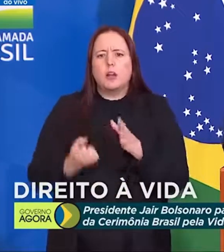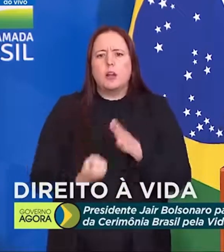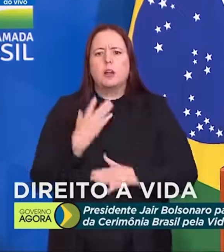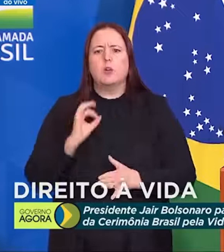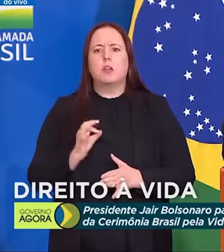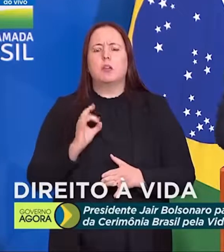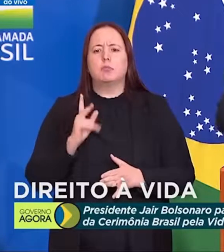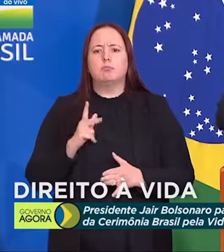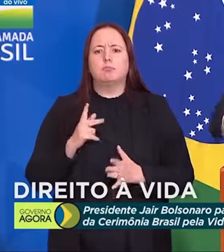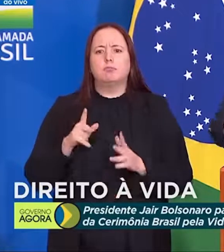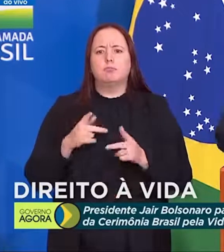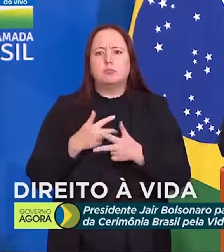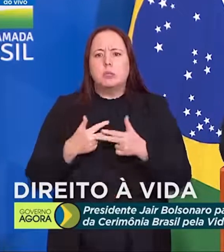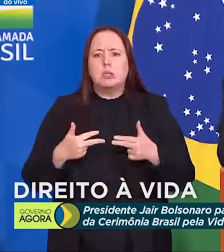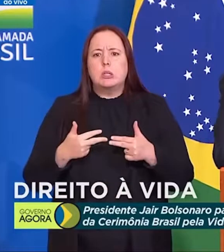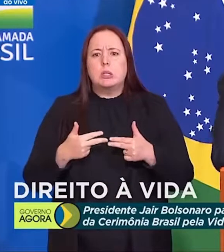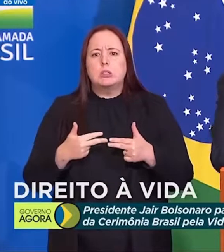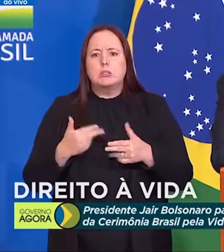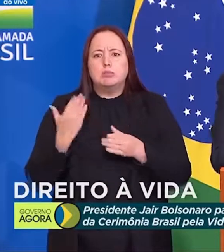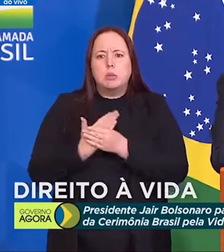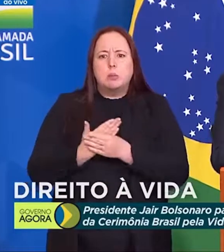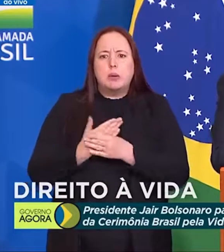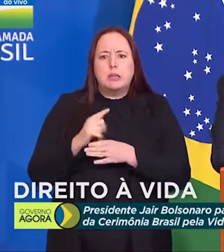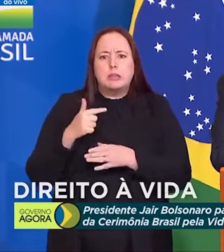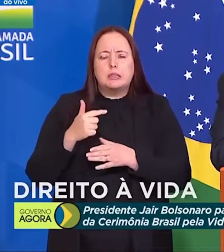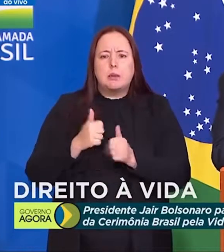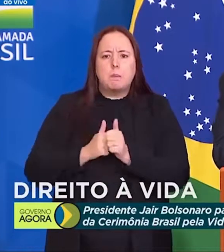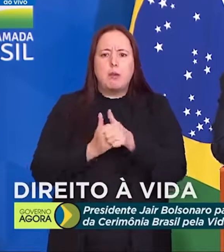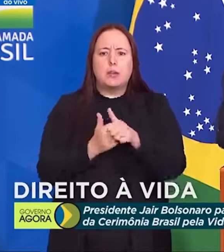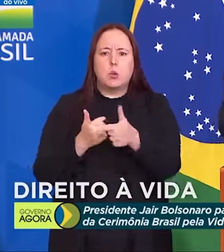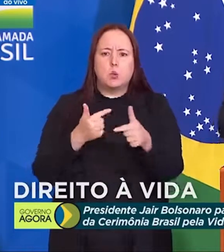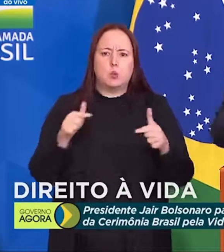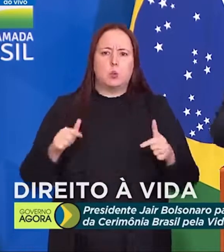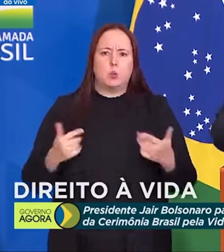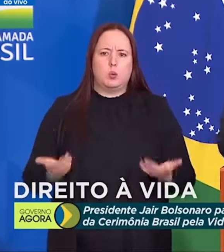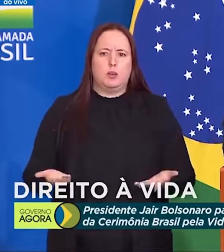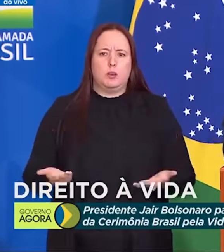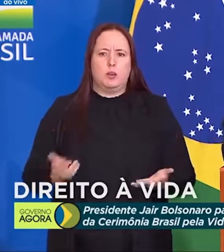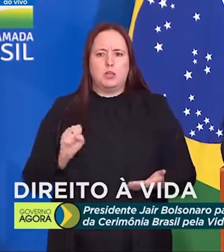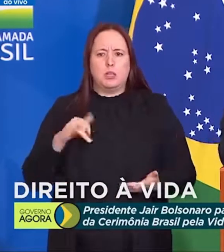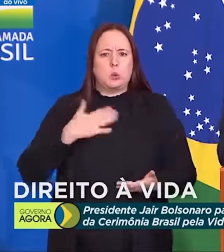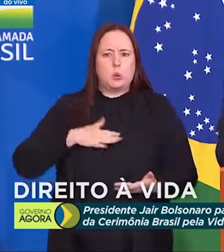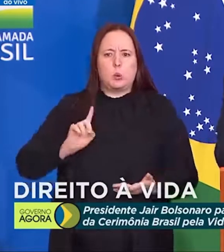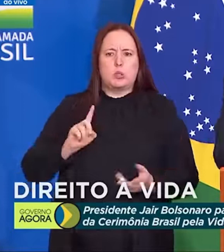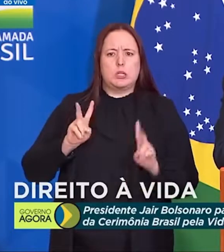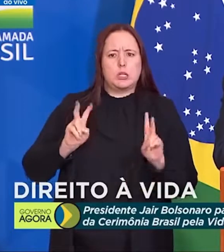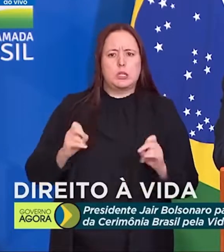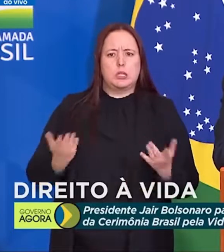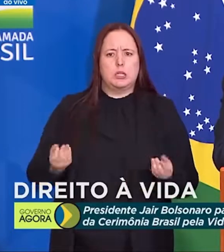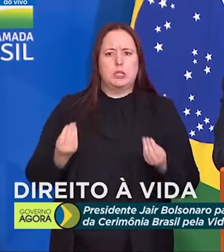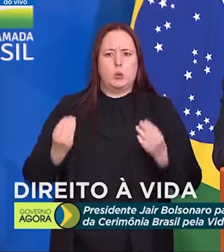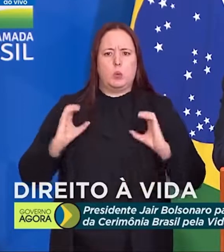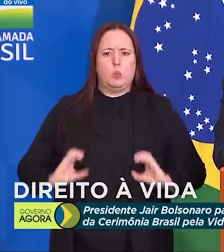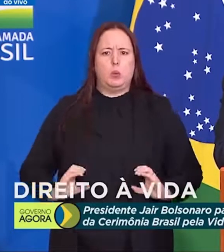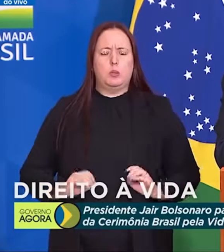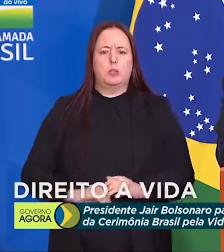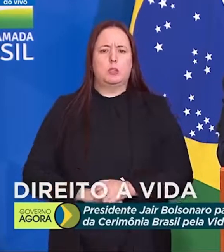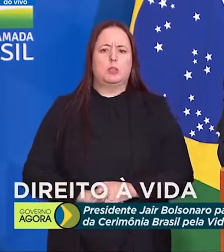jurisprudência para perseguir os outros, que, porventura, não gostassem do seu comportamento.